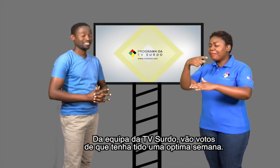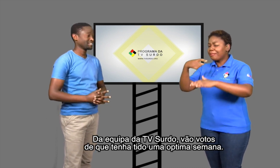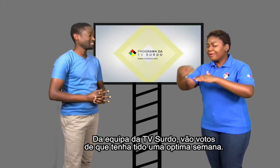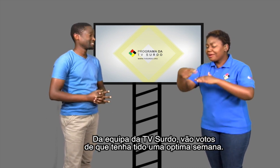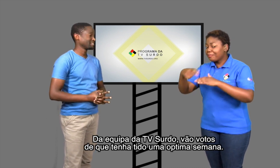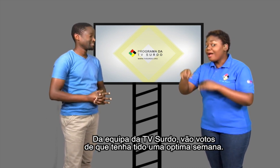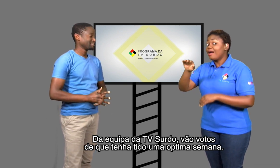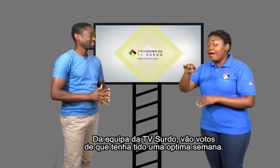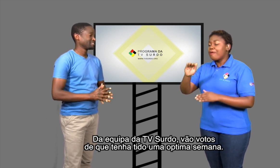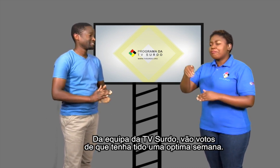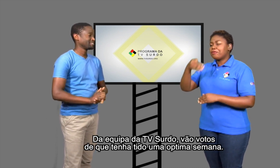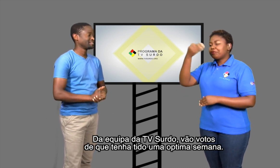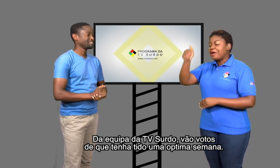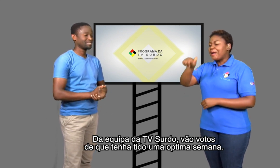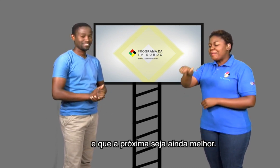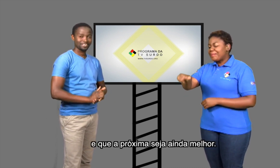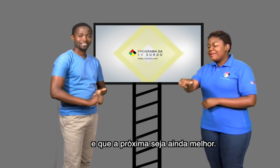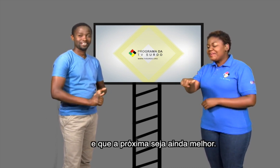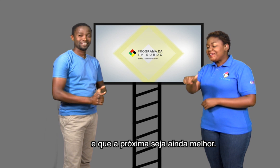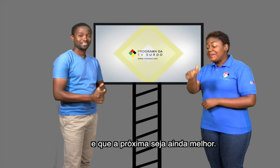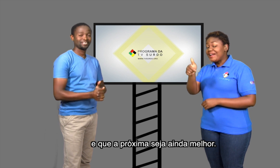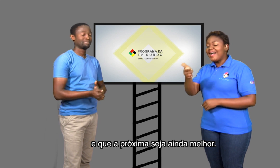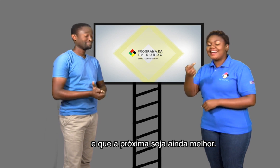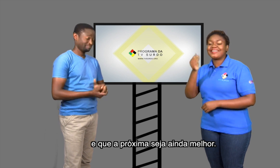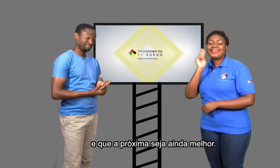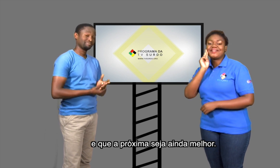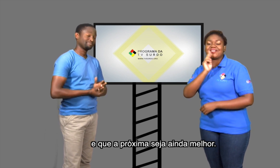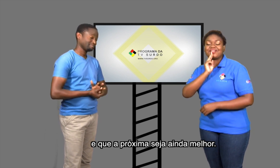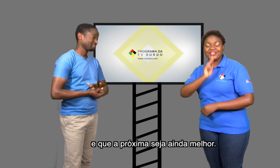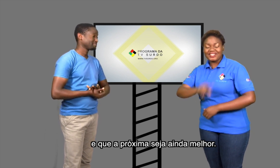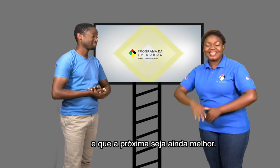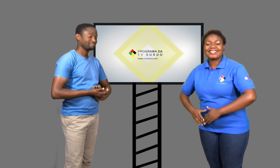que tenha tido uma ótima semana e que a próxima seja ainda melhor.